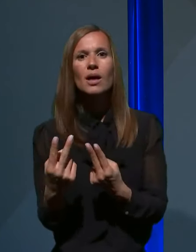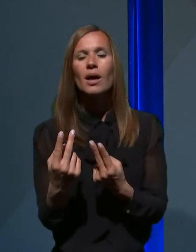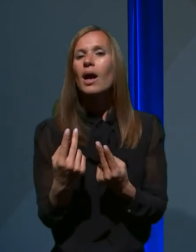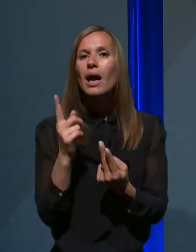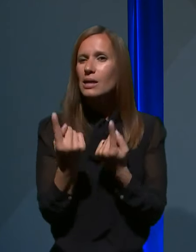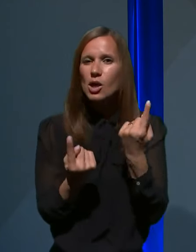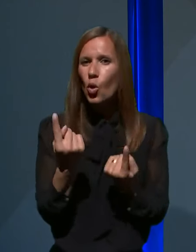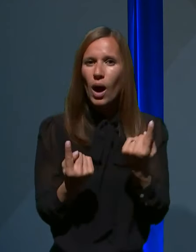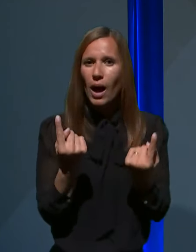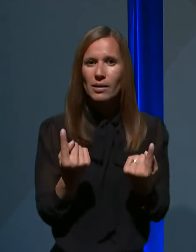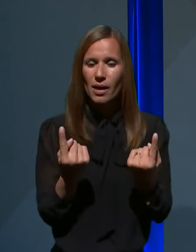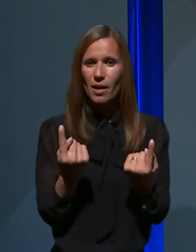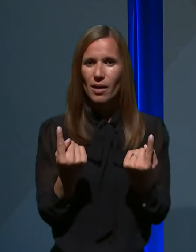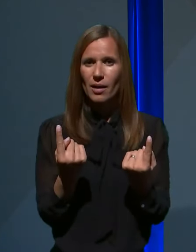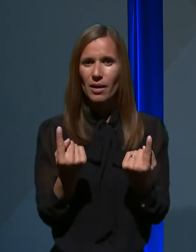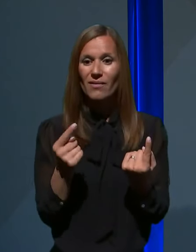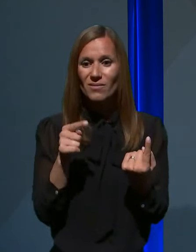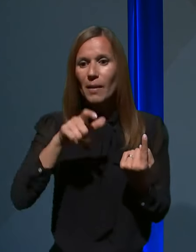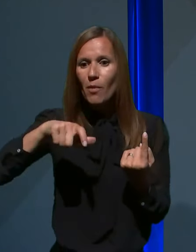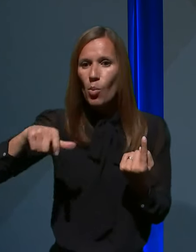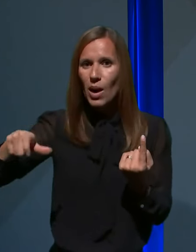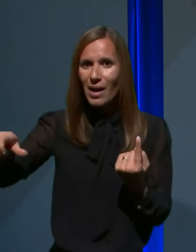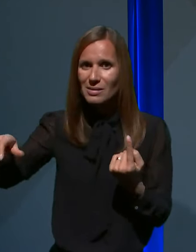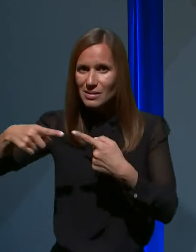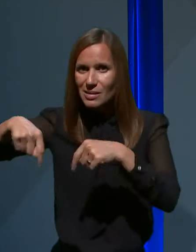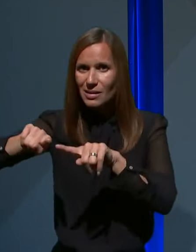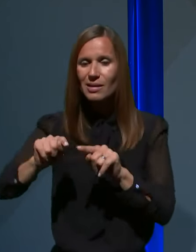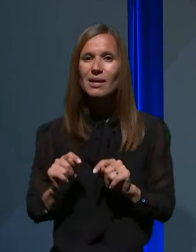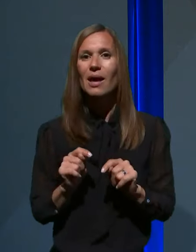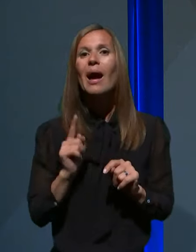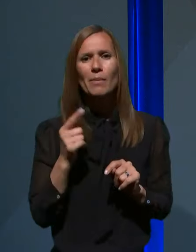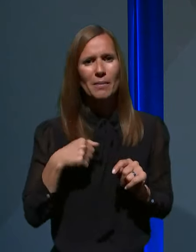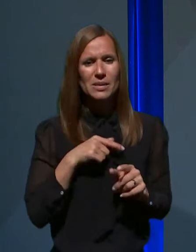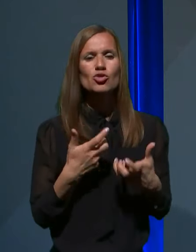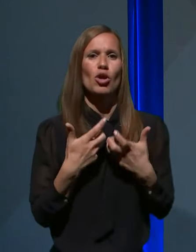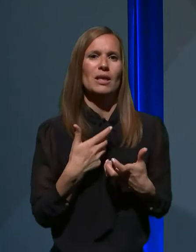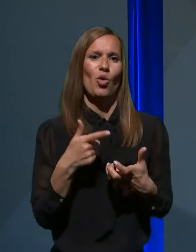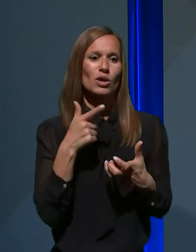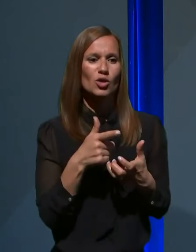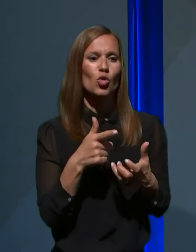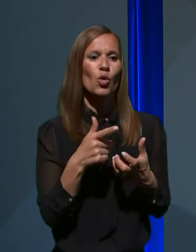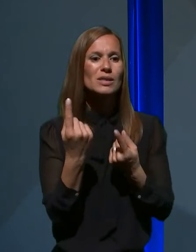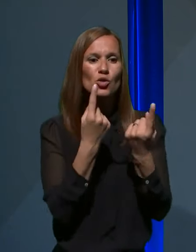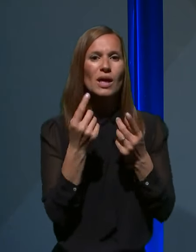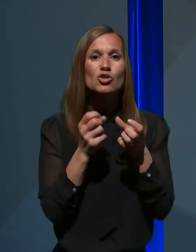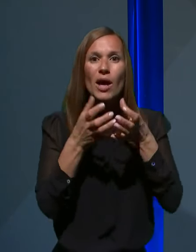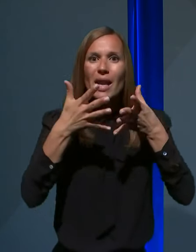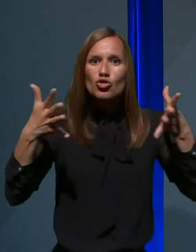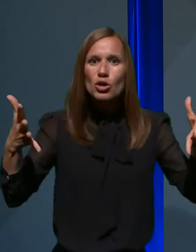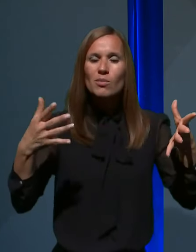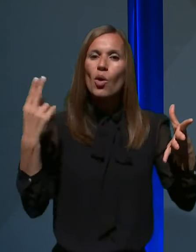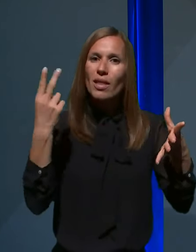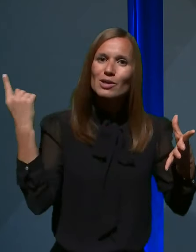testiranji populaciji dogaja, se kakor si pa želimo, da to sliko razširimo na celotno državo.